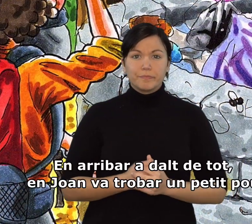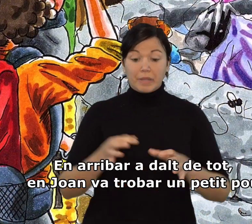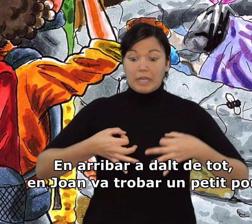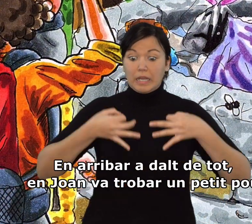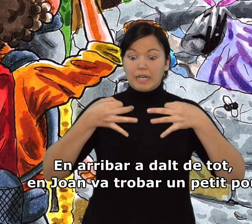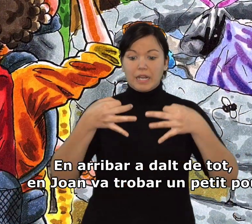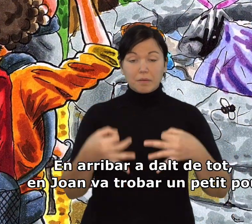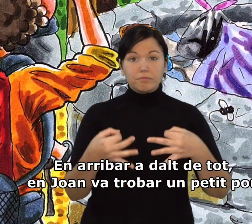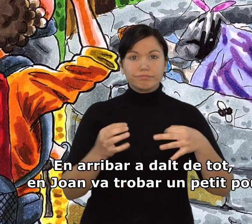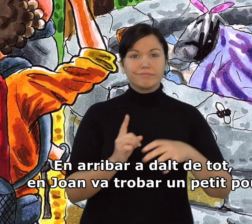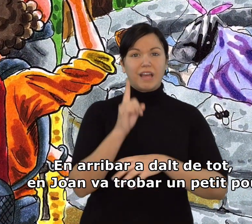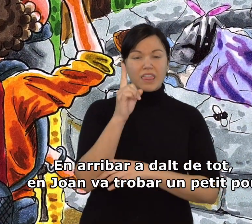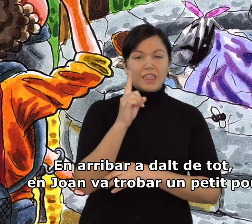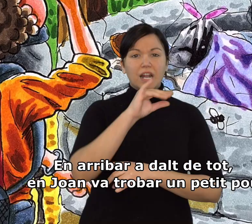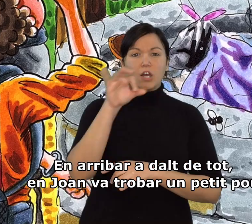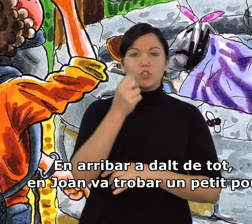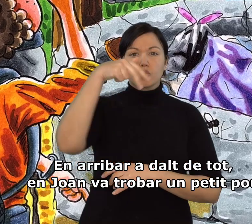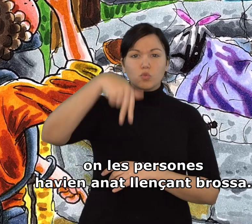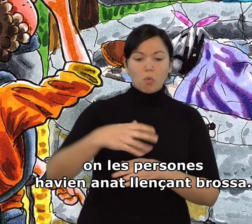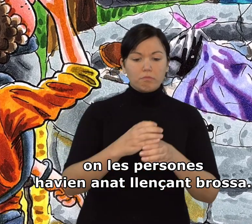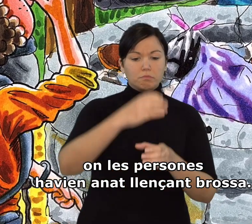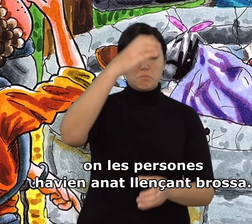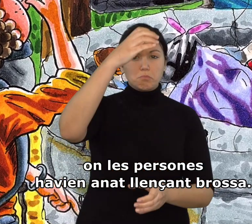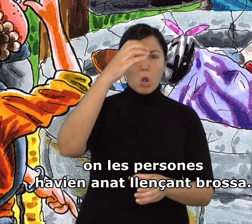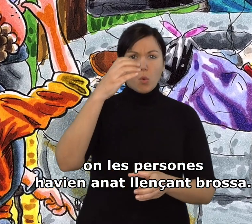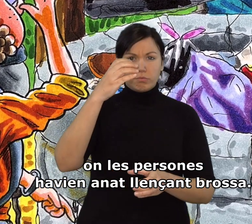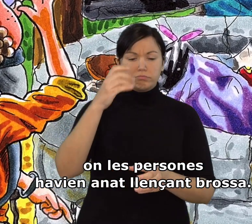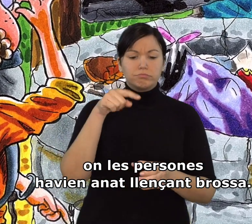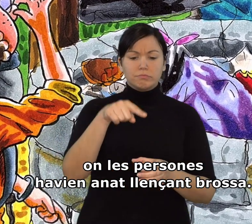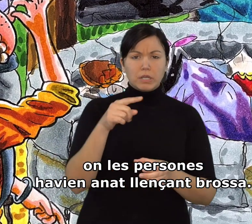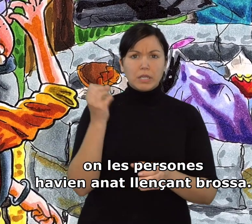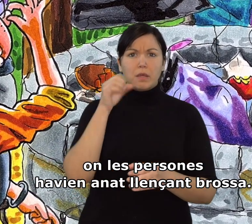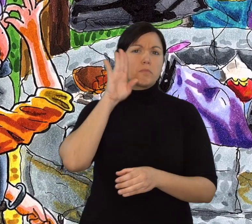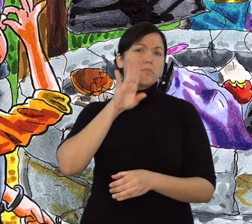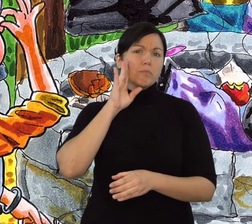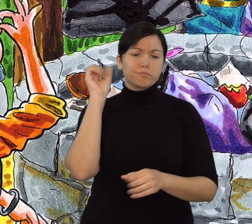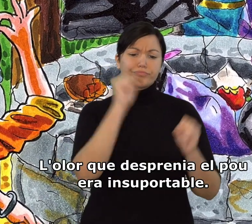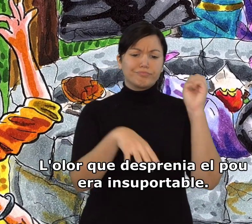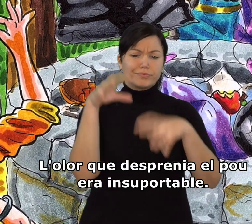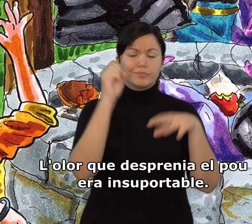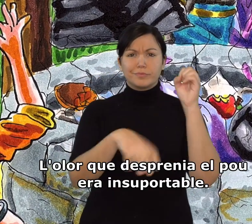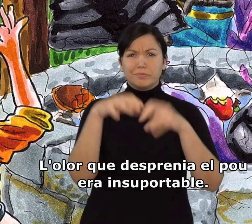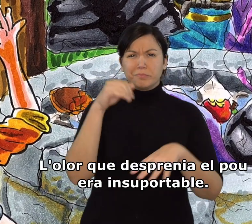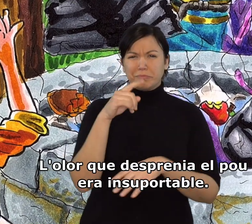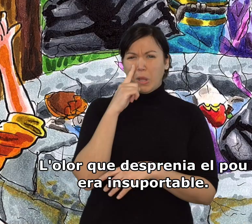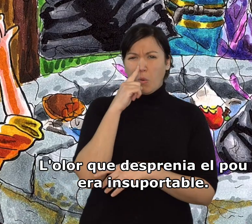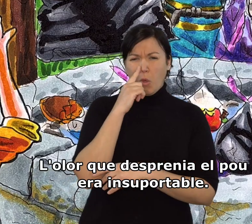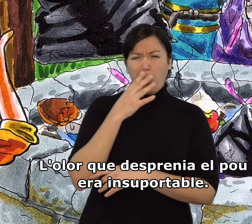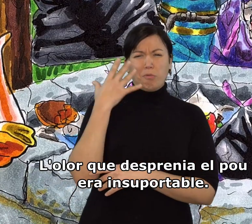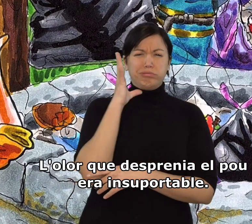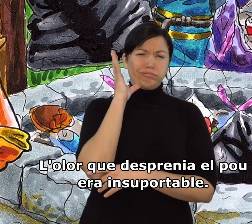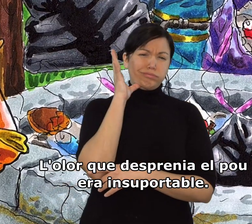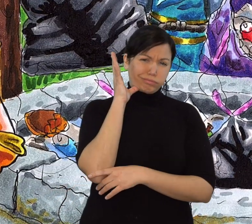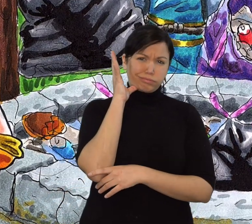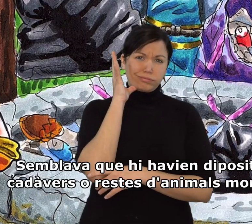En arribar a dalt de tot, en Joan va trobar un petit pou on les persones havien anat llançant brossa. L'olor que desprenia el pou era